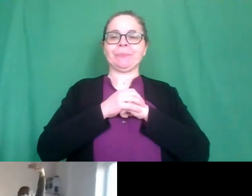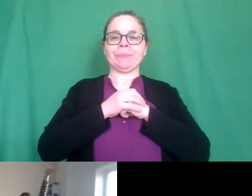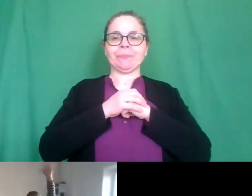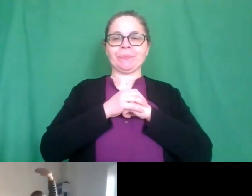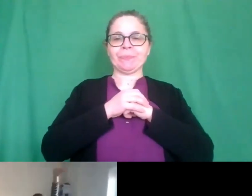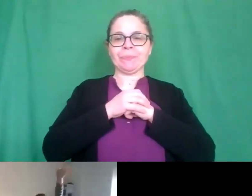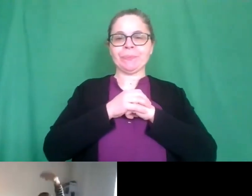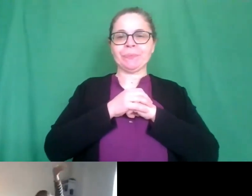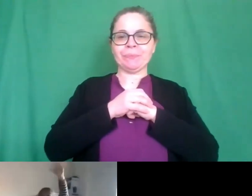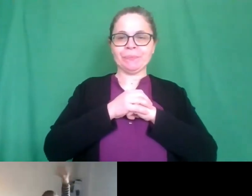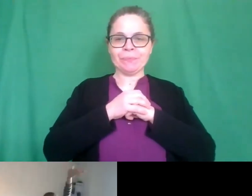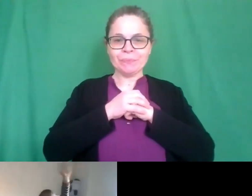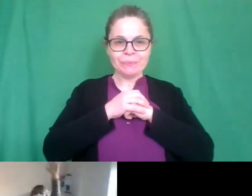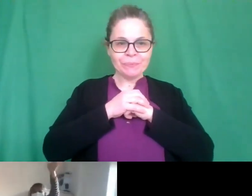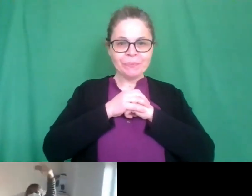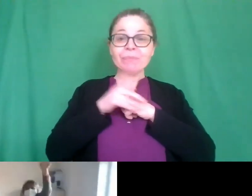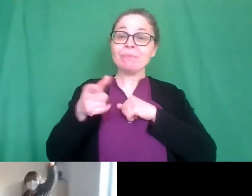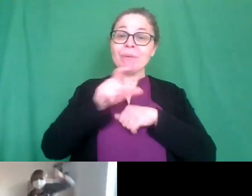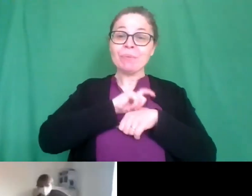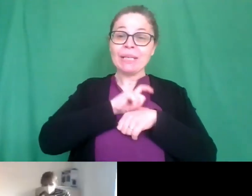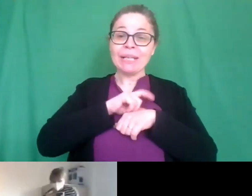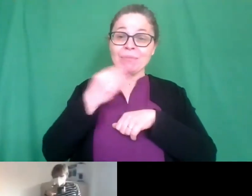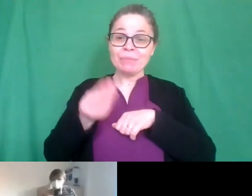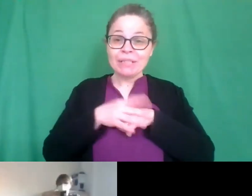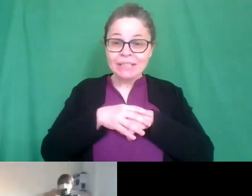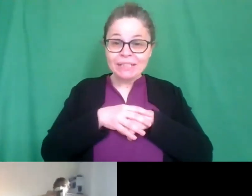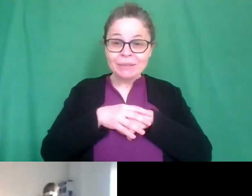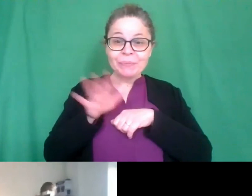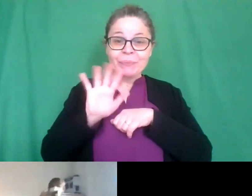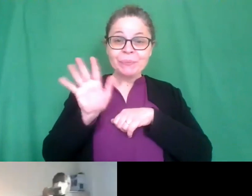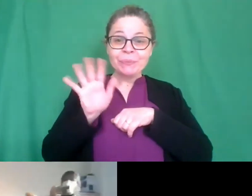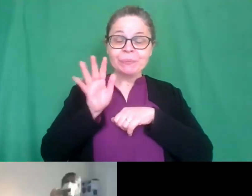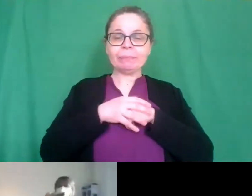dattati premiati eh eh sì e sì ciao